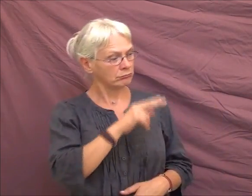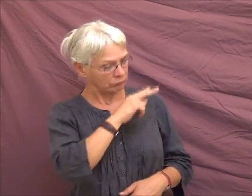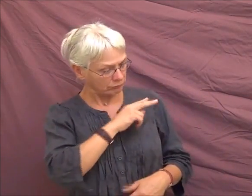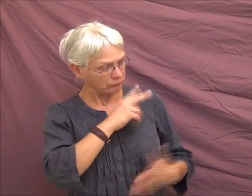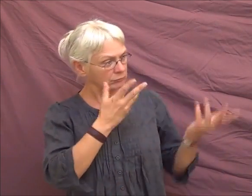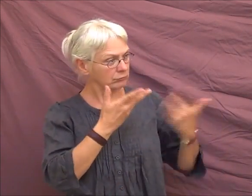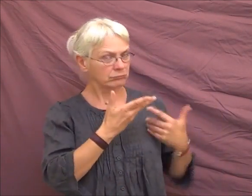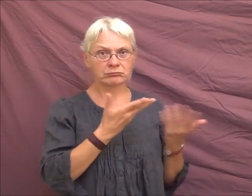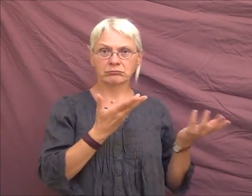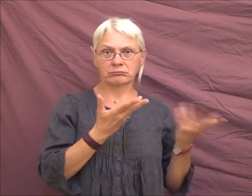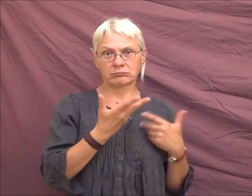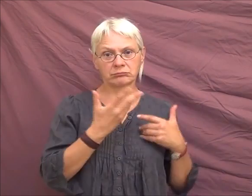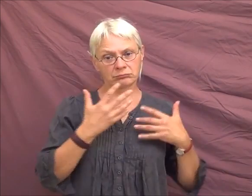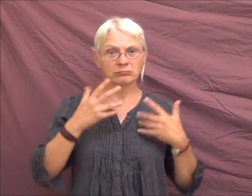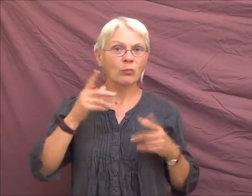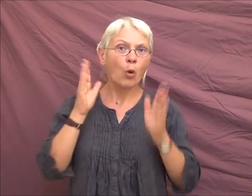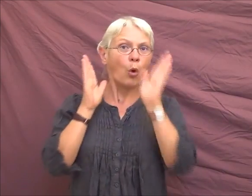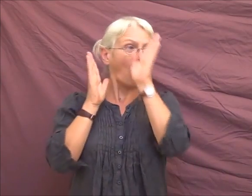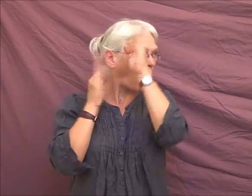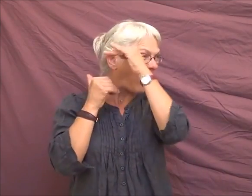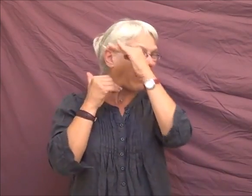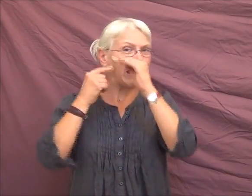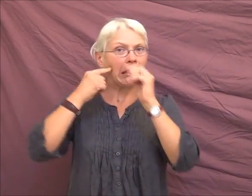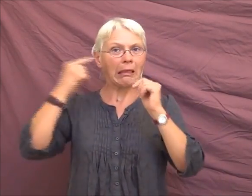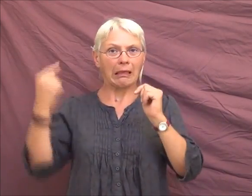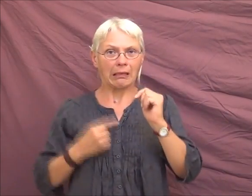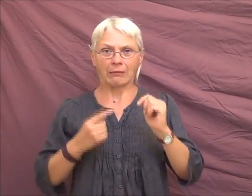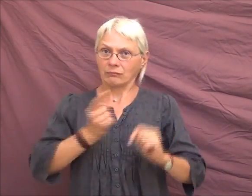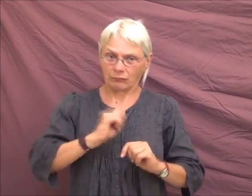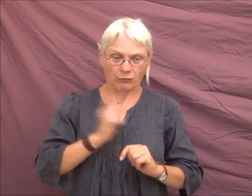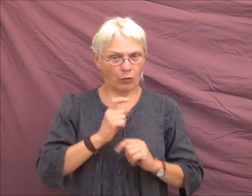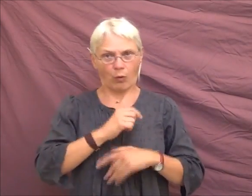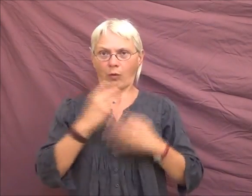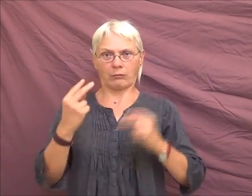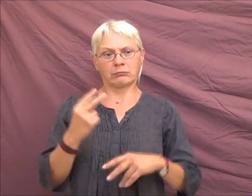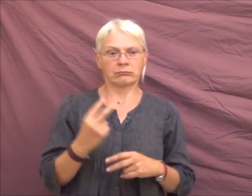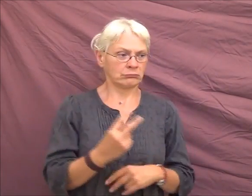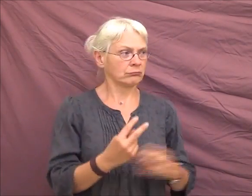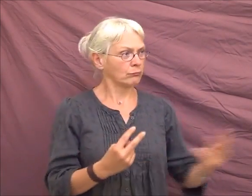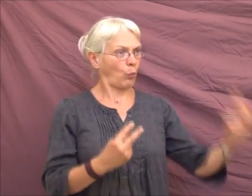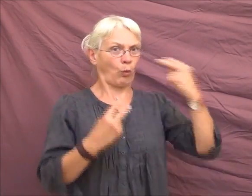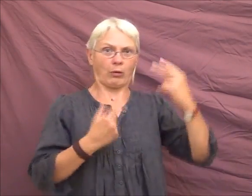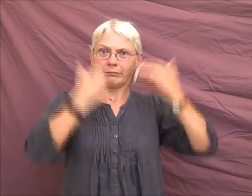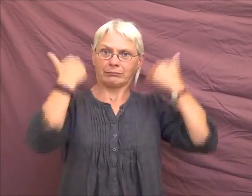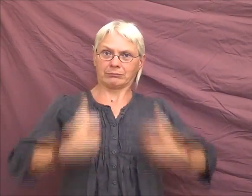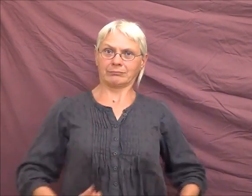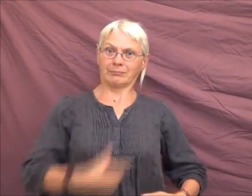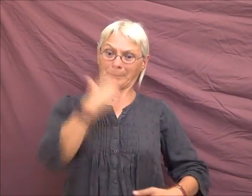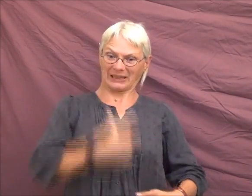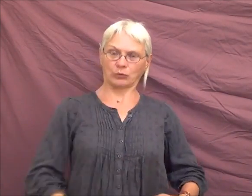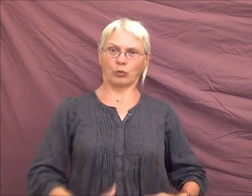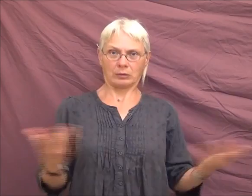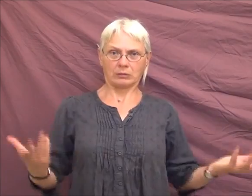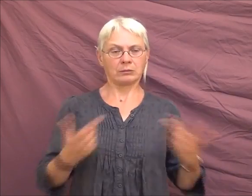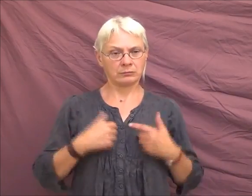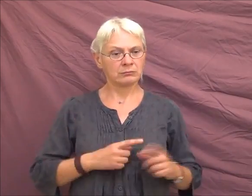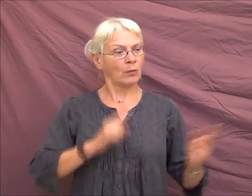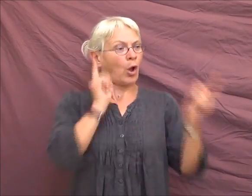Par contre, du côté de la communauté sourde, il n'est plus question de l'oreille déficiente, mais il est question de la